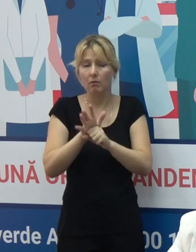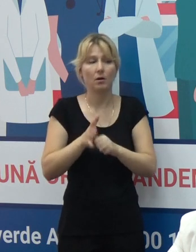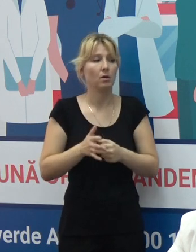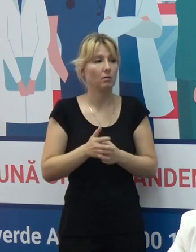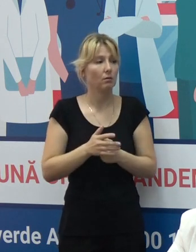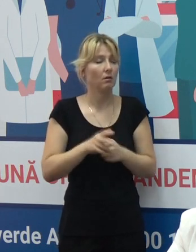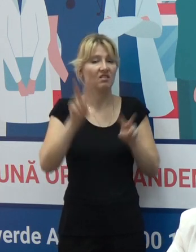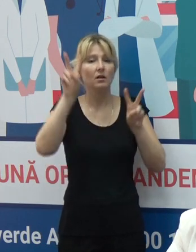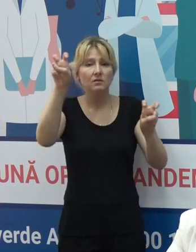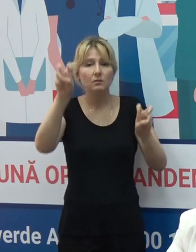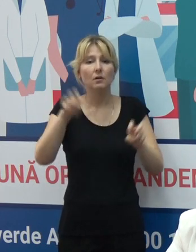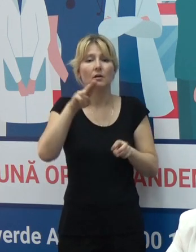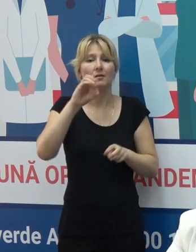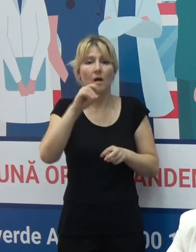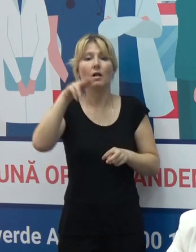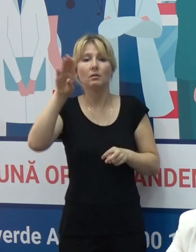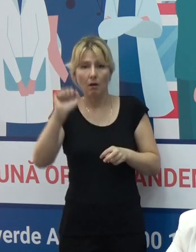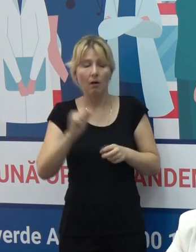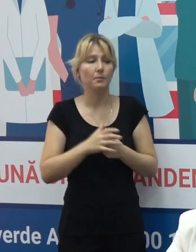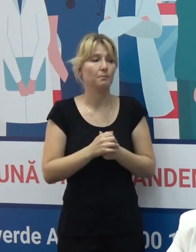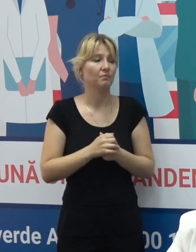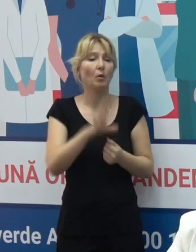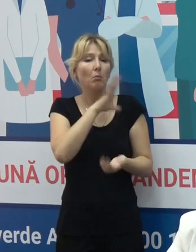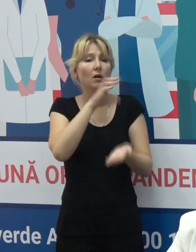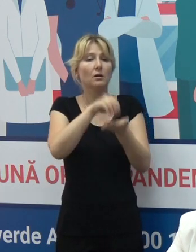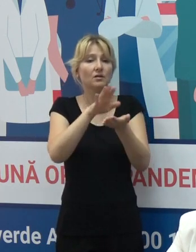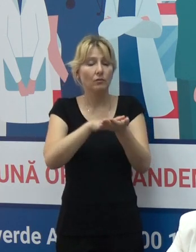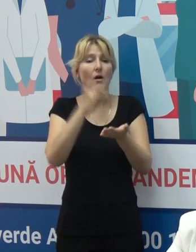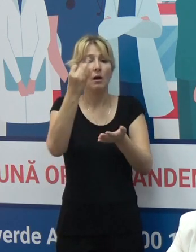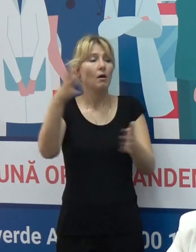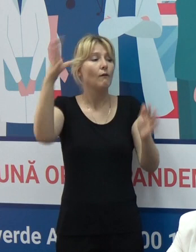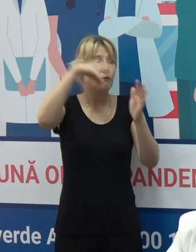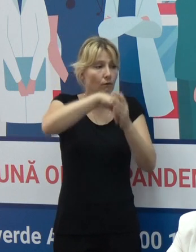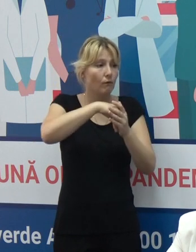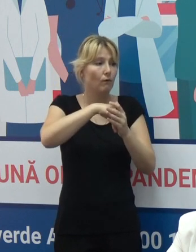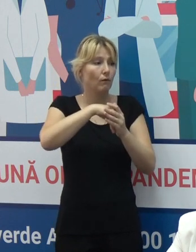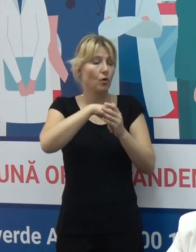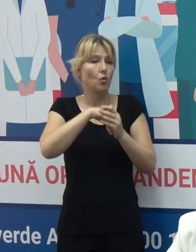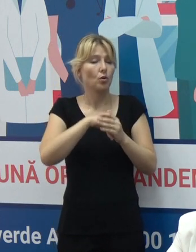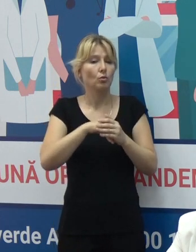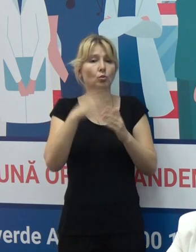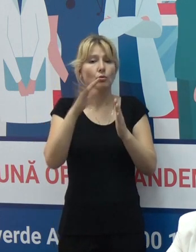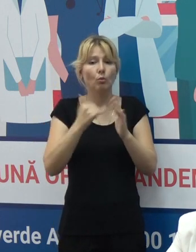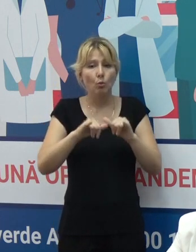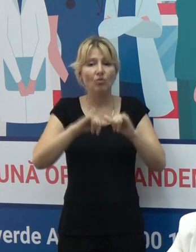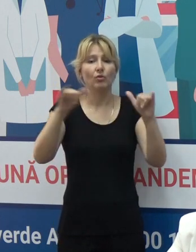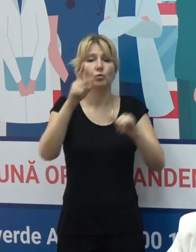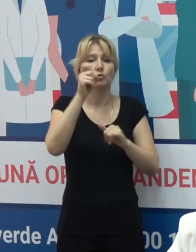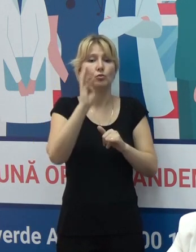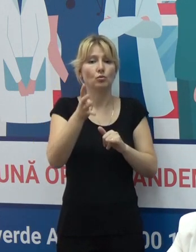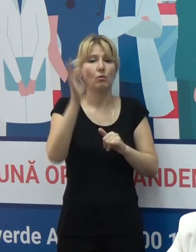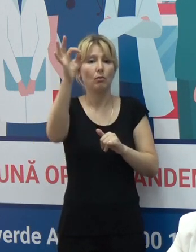noi de COVID care au fost înregistrate, inclusiv avem o creștere cu teste 140